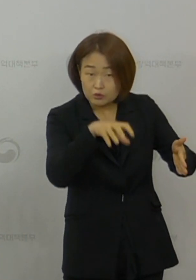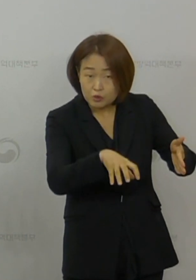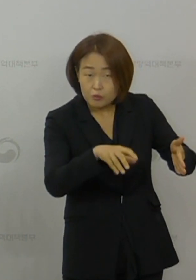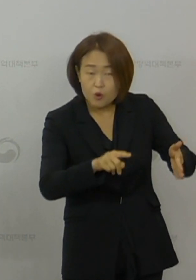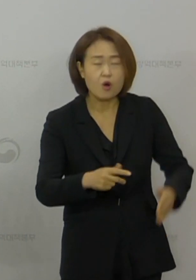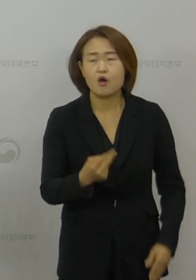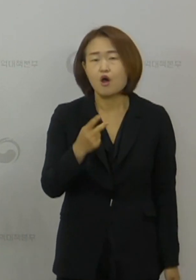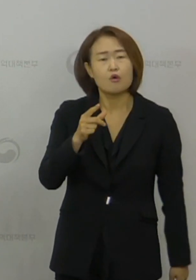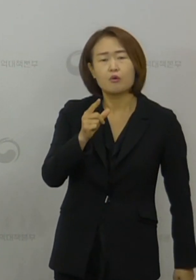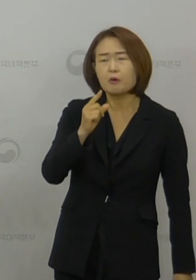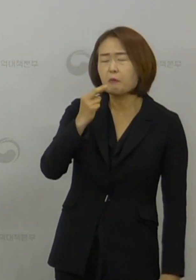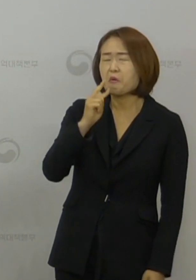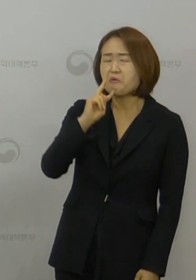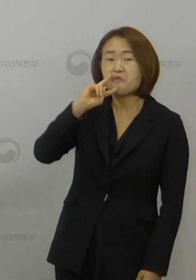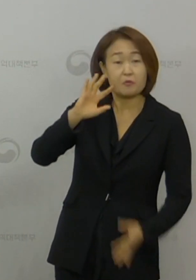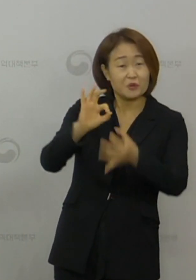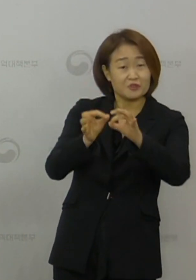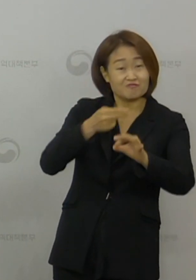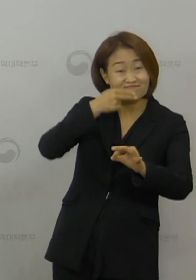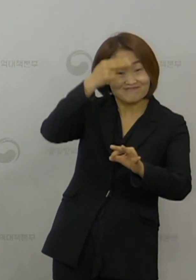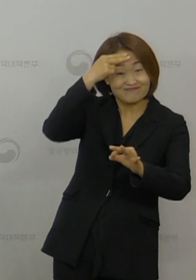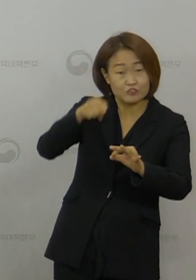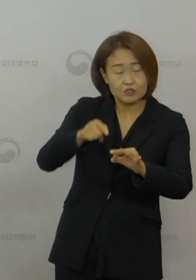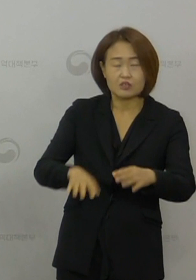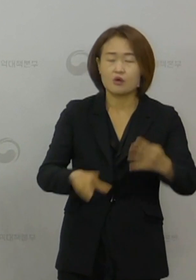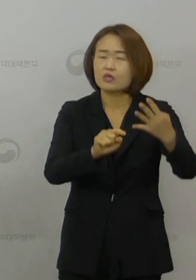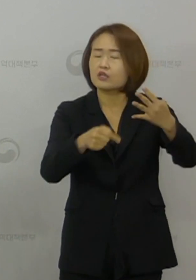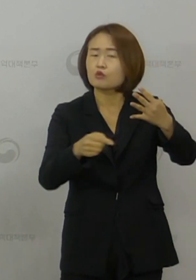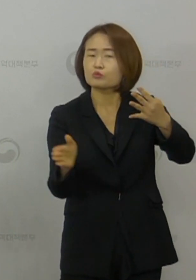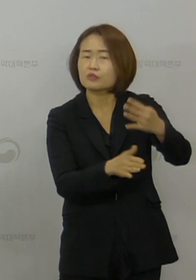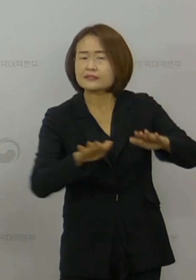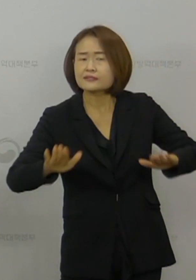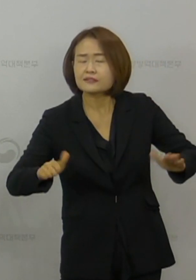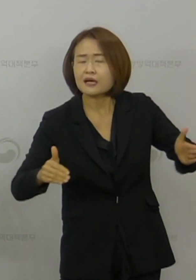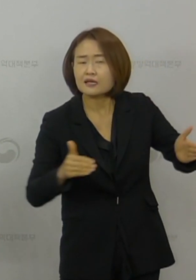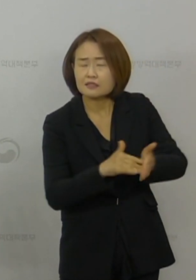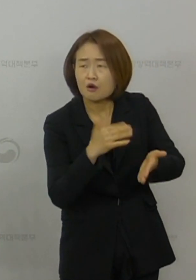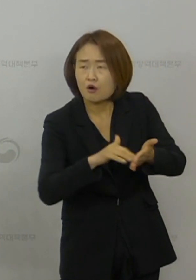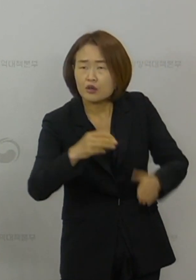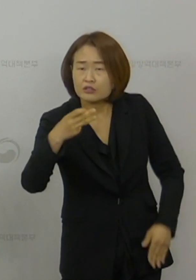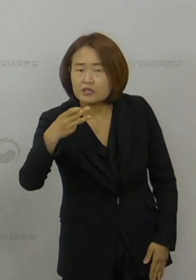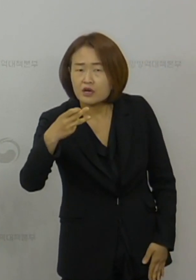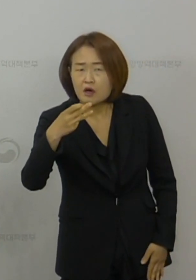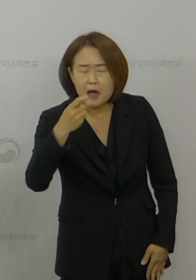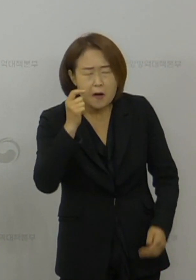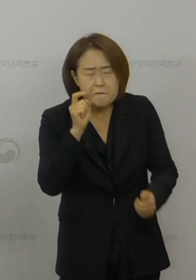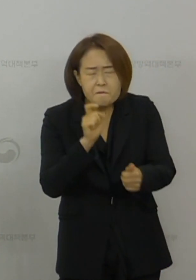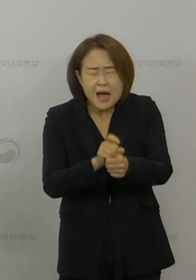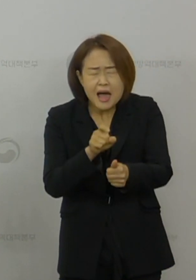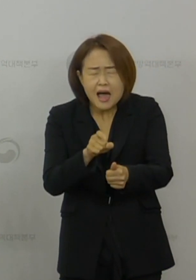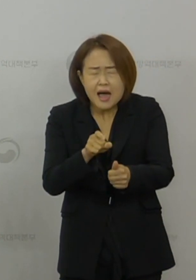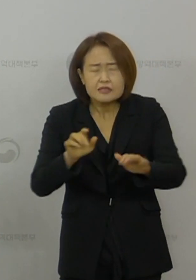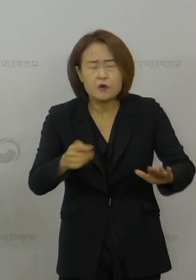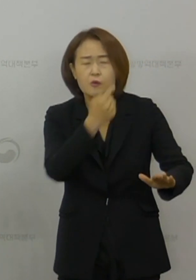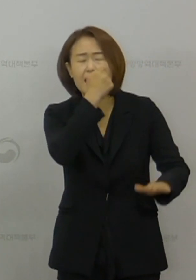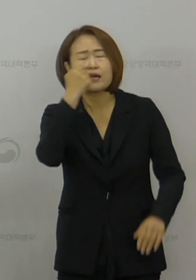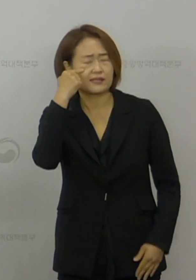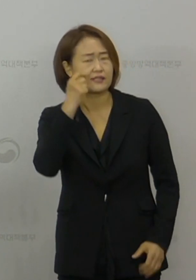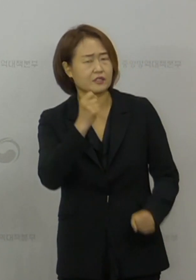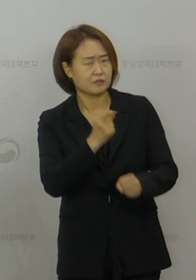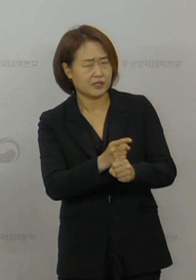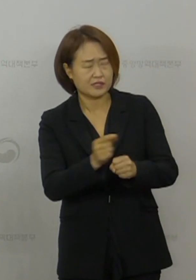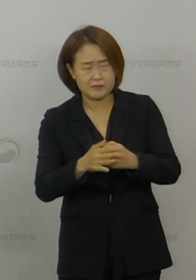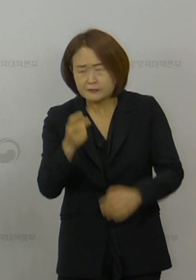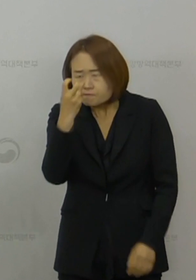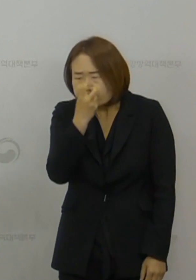와인바와 관련해서는 4월 1일부터 현재까지 13명의 확진자가 확인되어서 역학조사를